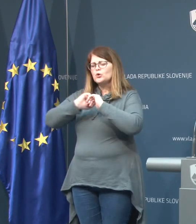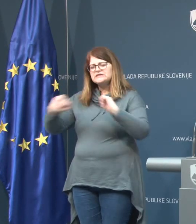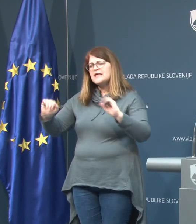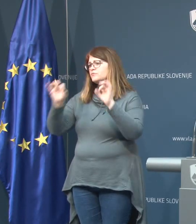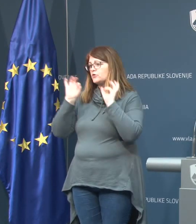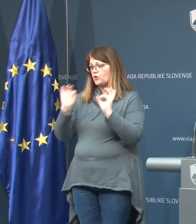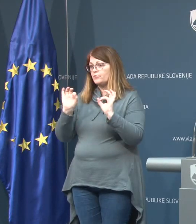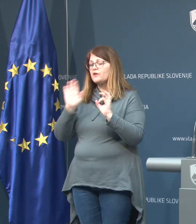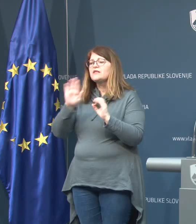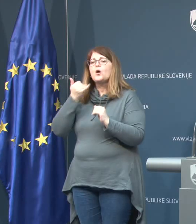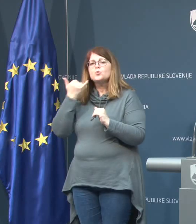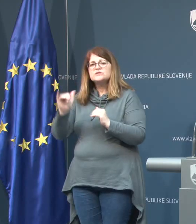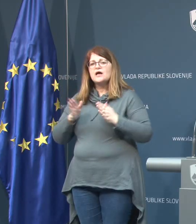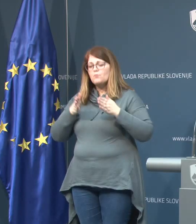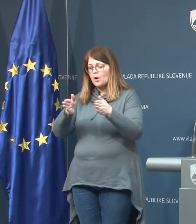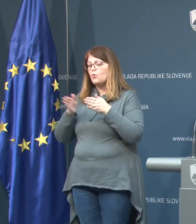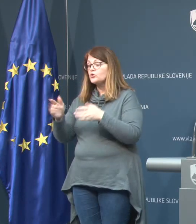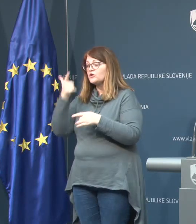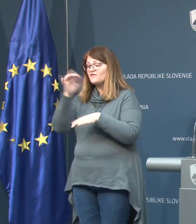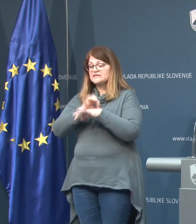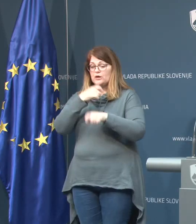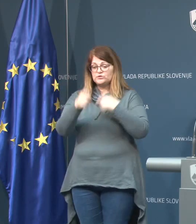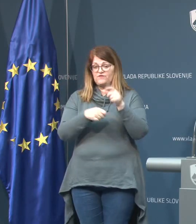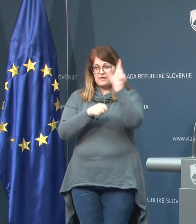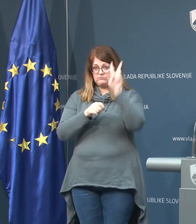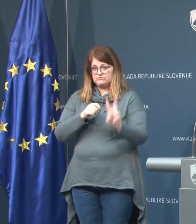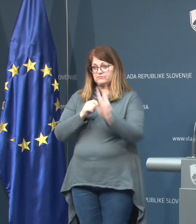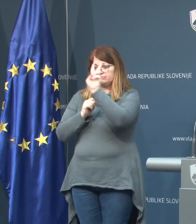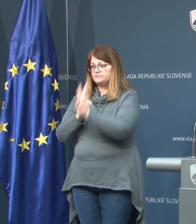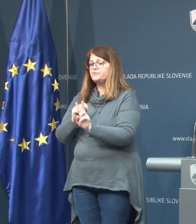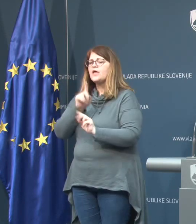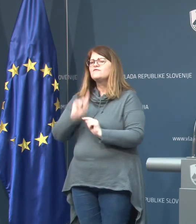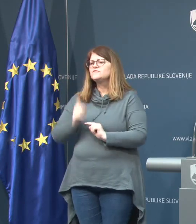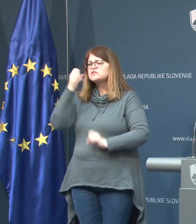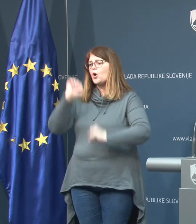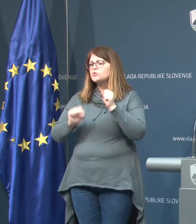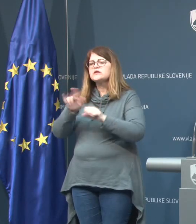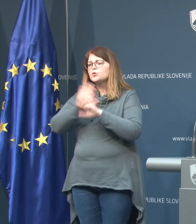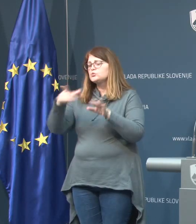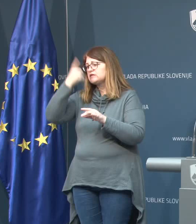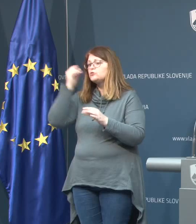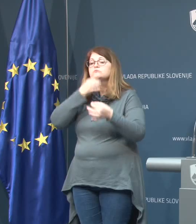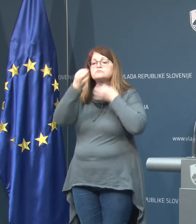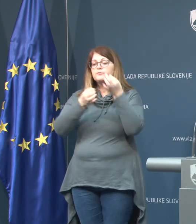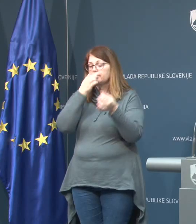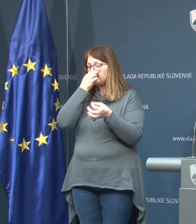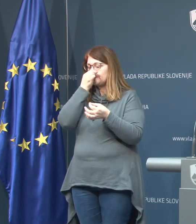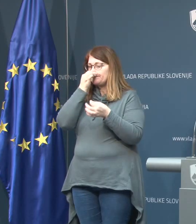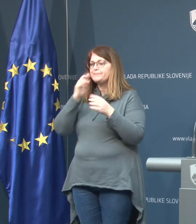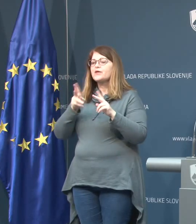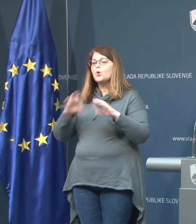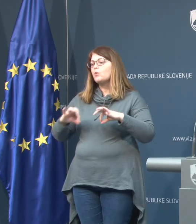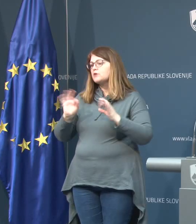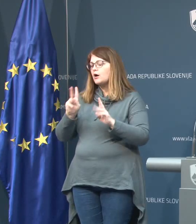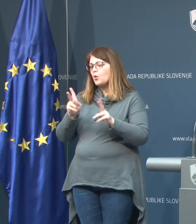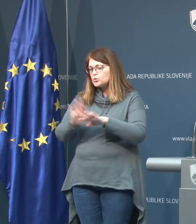učinkoviti. Na vsakem vhodu sta dva zdravstvena delavca, visoko usposobljena, ki vse pacienta vprašajo po zdravstvenem